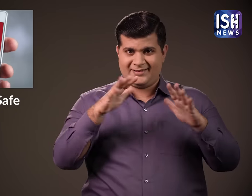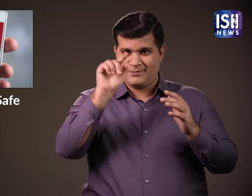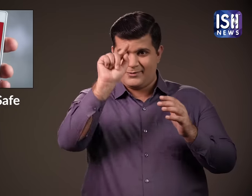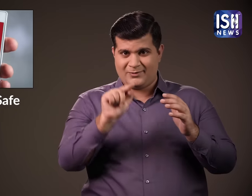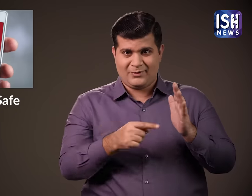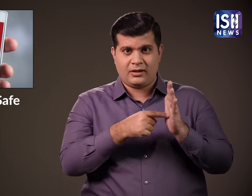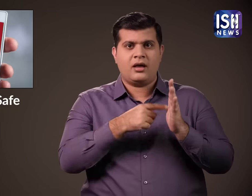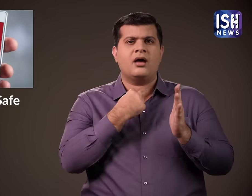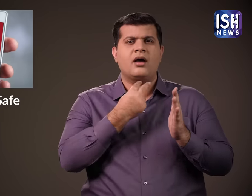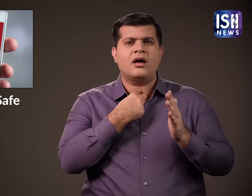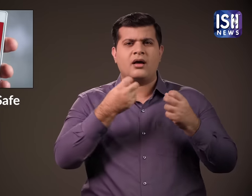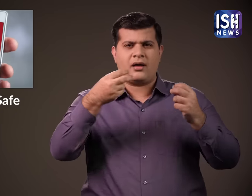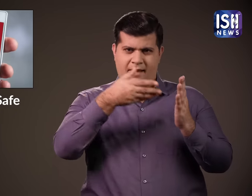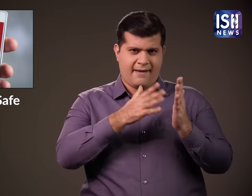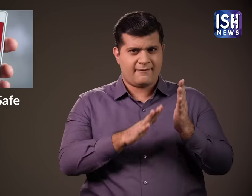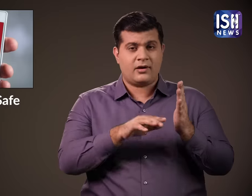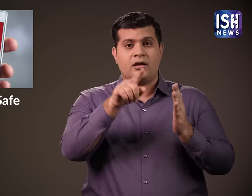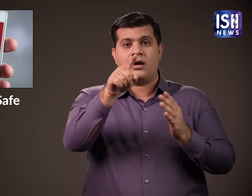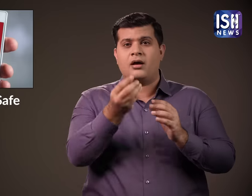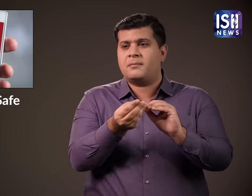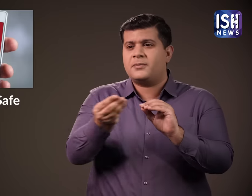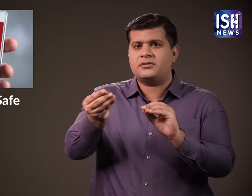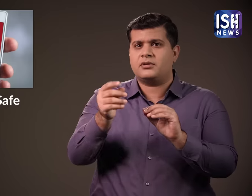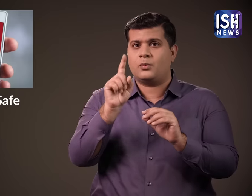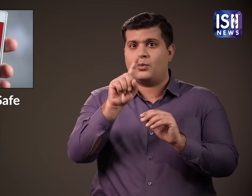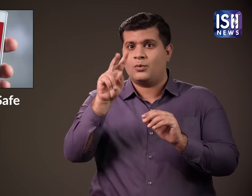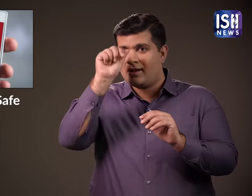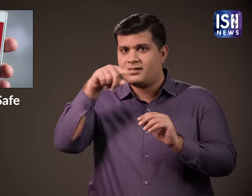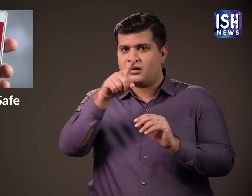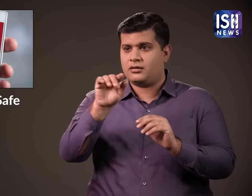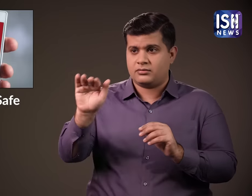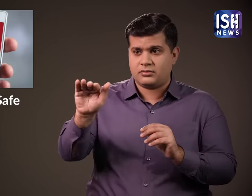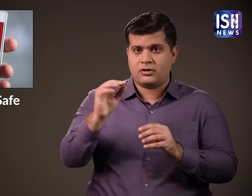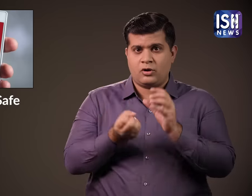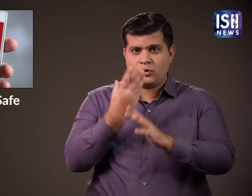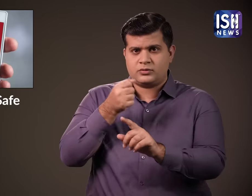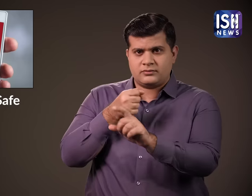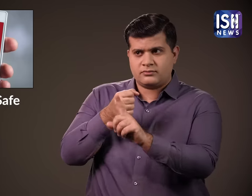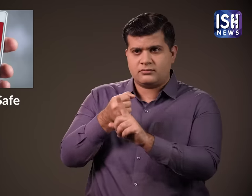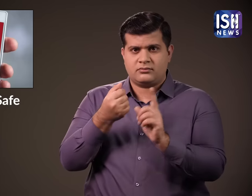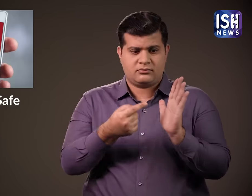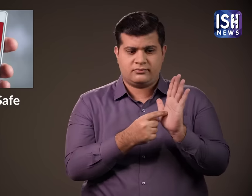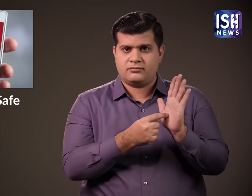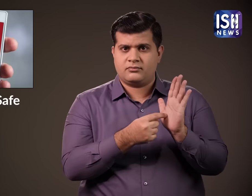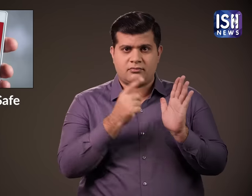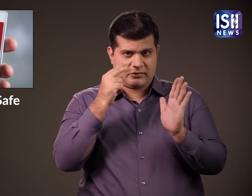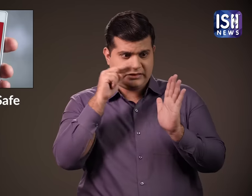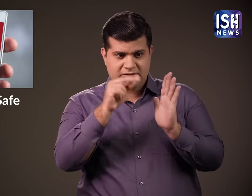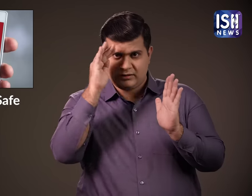डेफ संग इस वीडियो में वाइस-ओवर और सब्रेटल के साथ स्थानिय एक-एक-दो इंडिया हेलप लैन अधिकारियों से संपर करेंगे और उन्हें सूचित